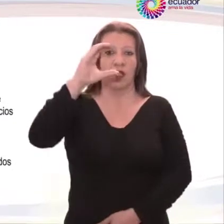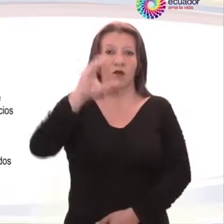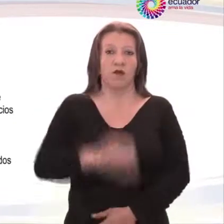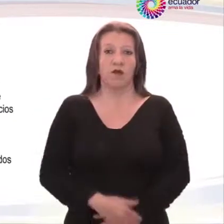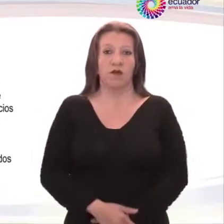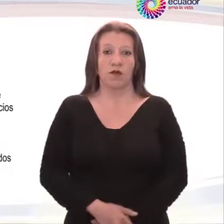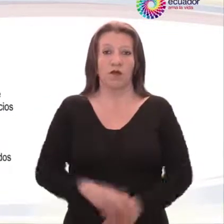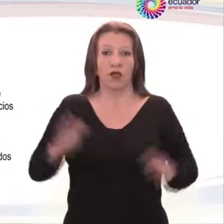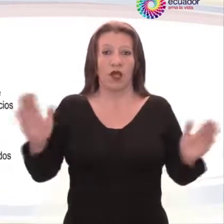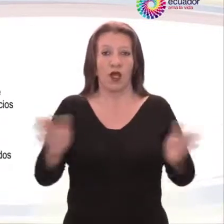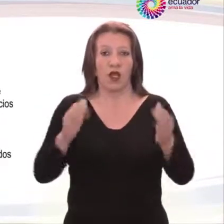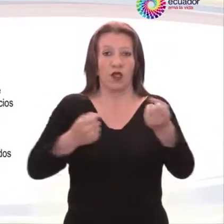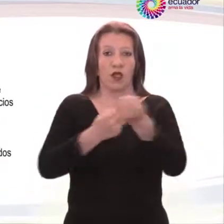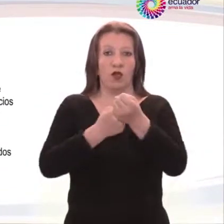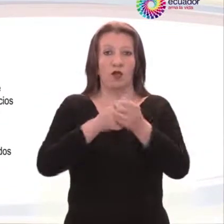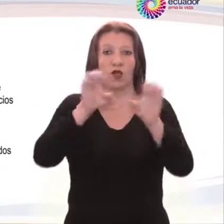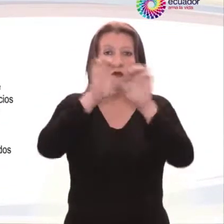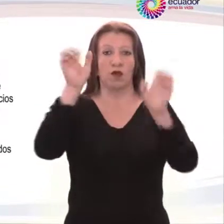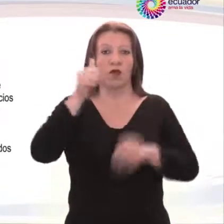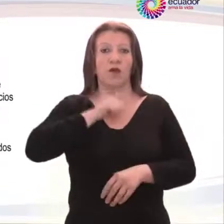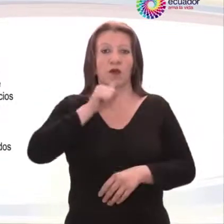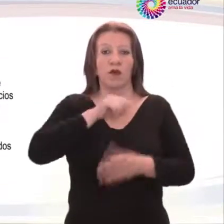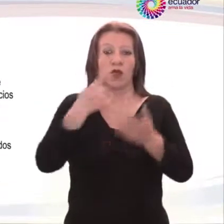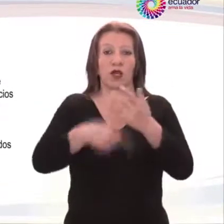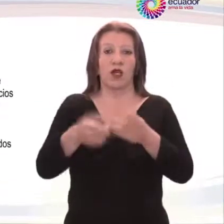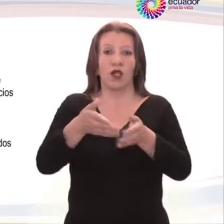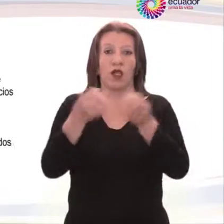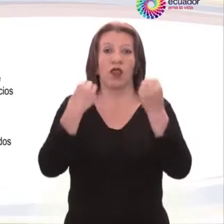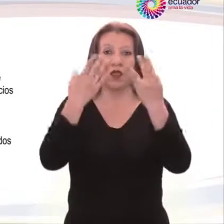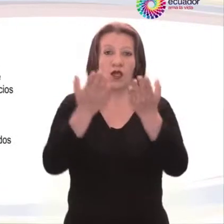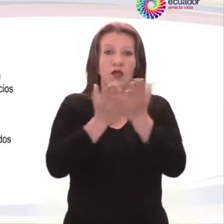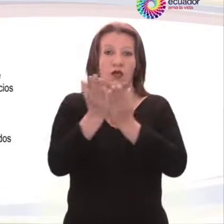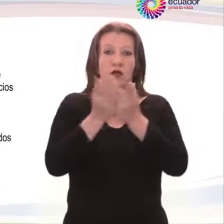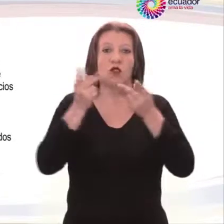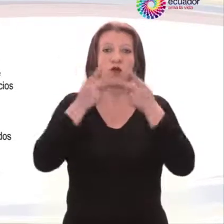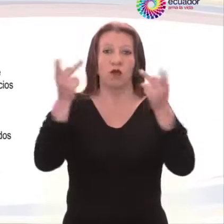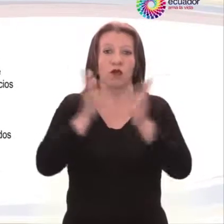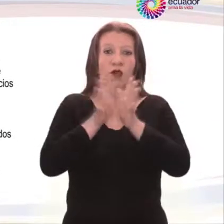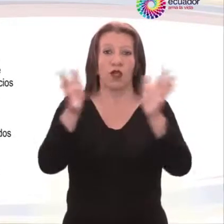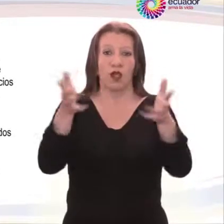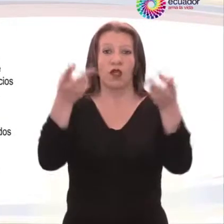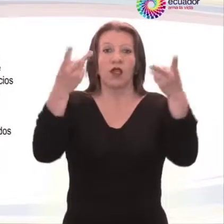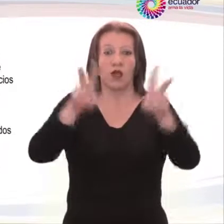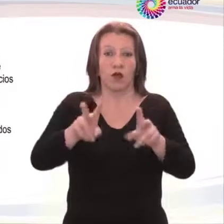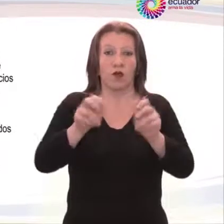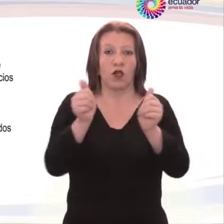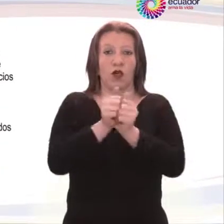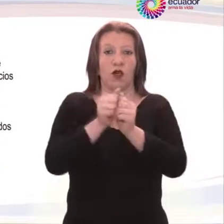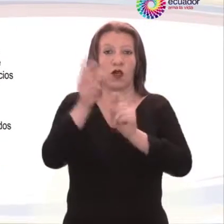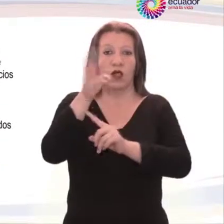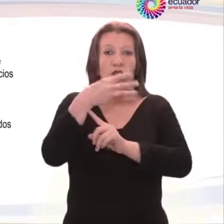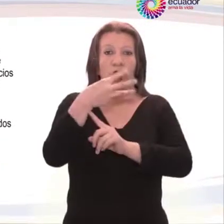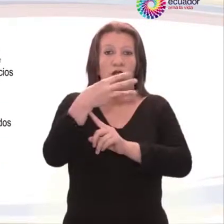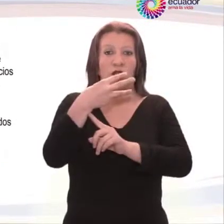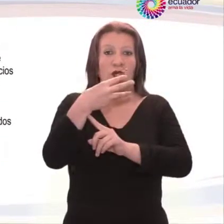Alentar a las entidades privadas que presten servicios al público en general, incluso mediante Internet, a que